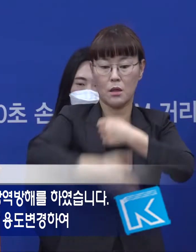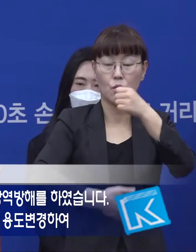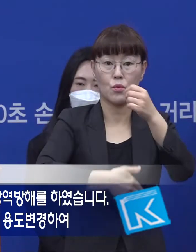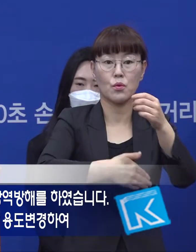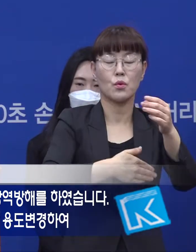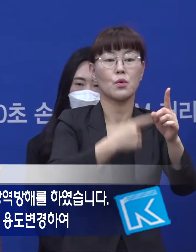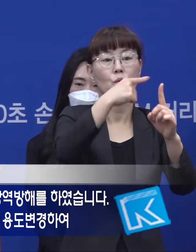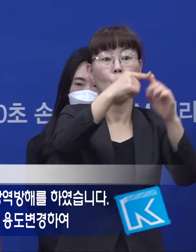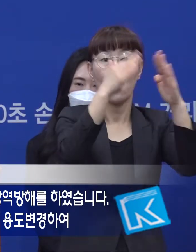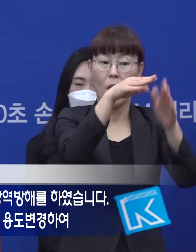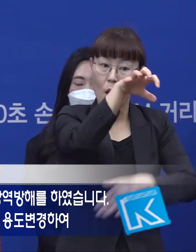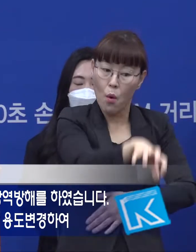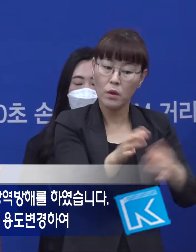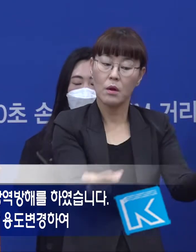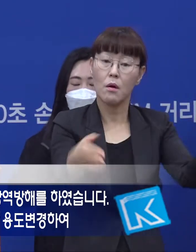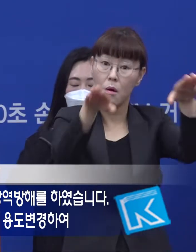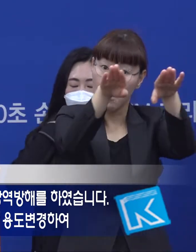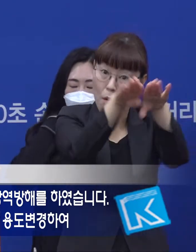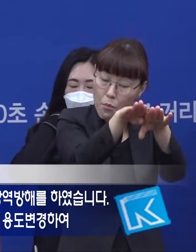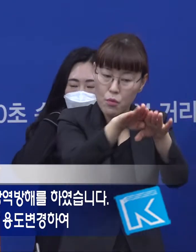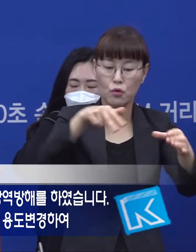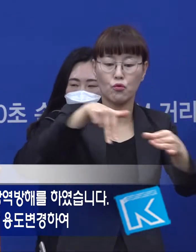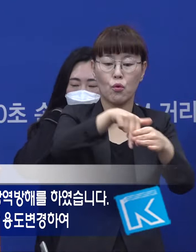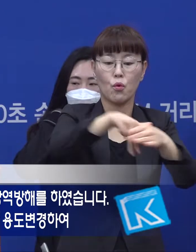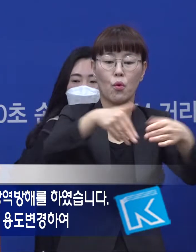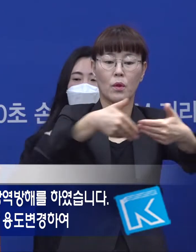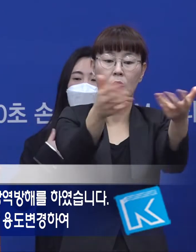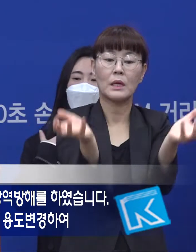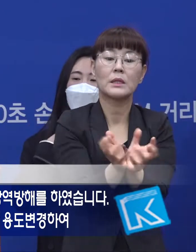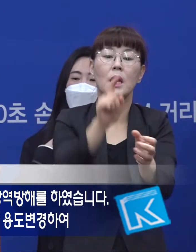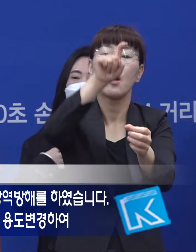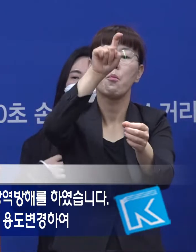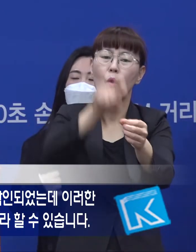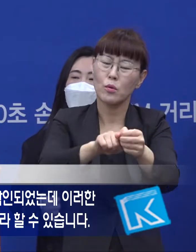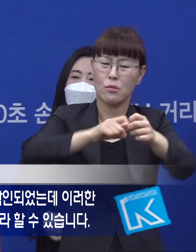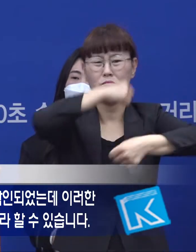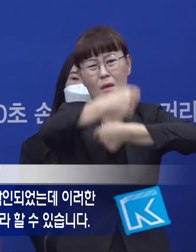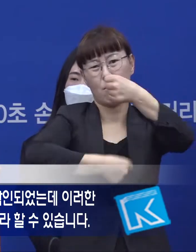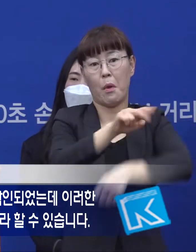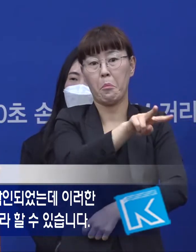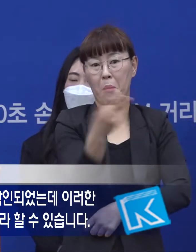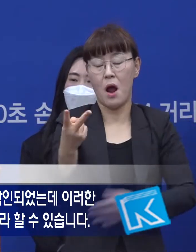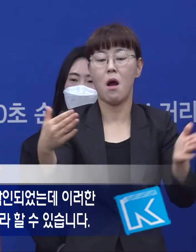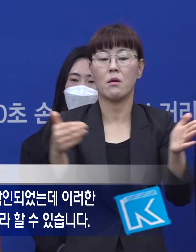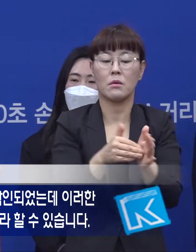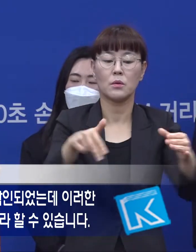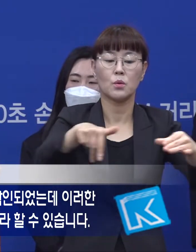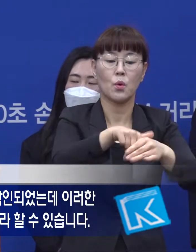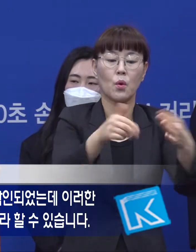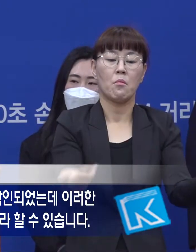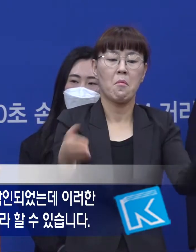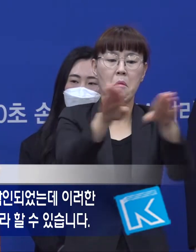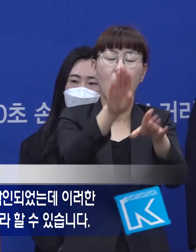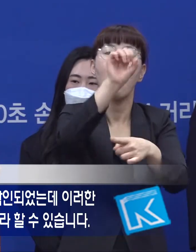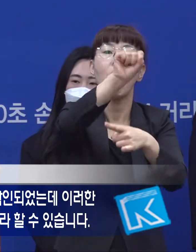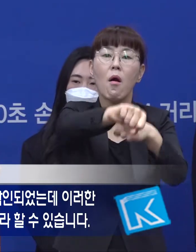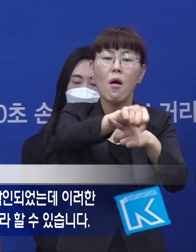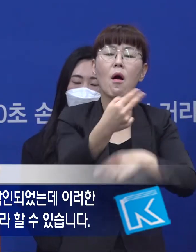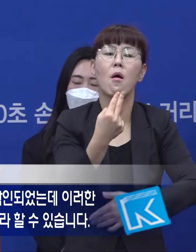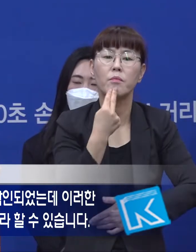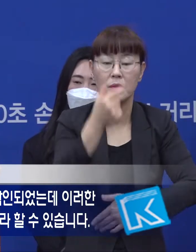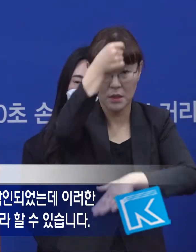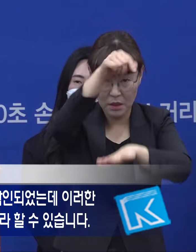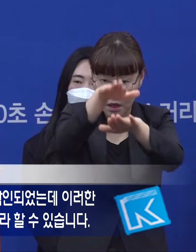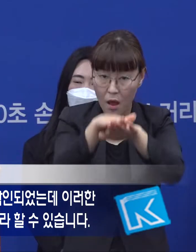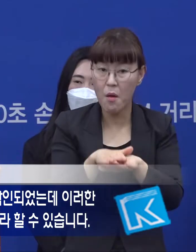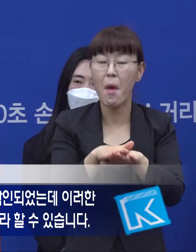건물의 상당 부분을 종교시설로 무단 용도 변경하여 종교시설로 허가받지 않은 곳에서 예배를